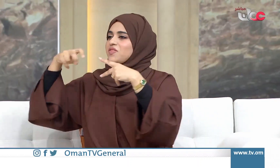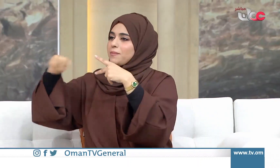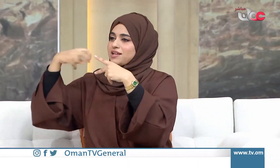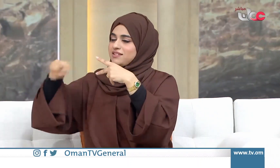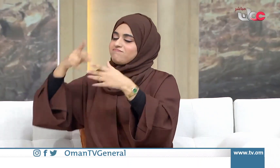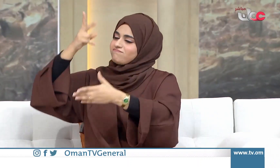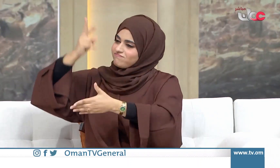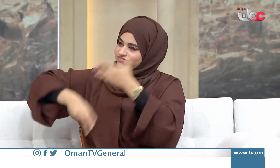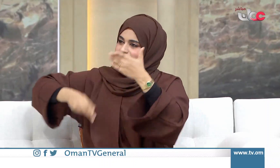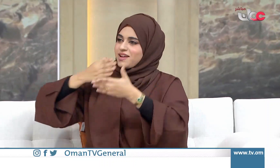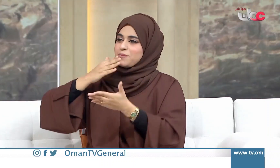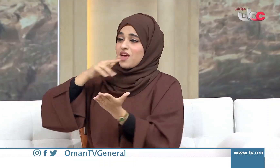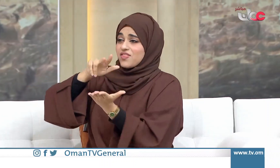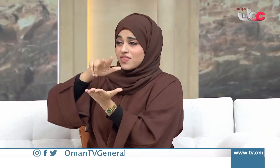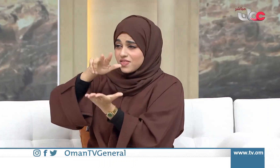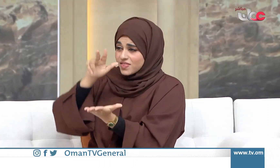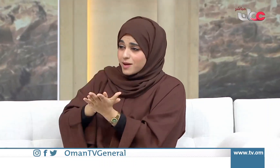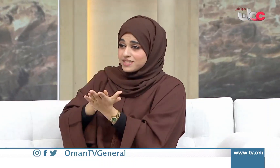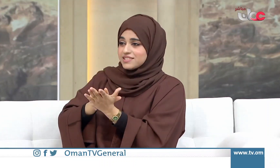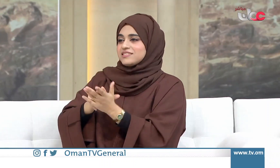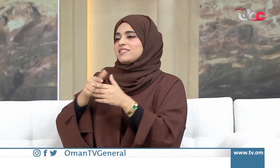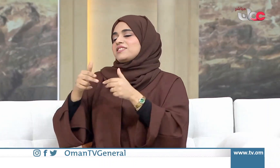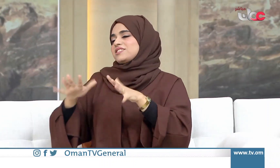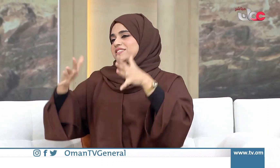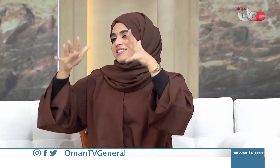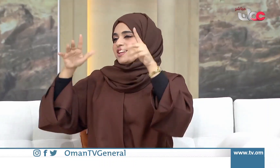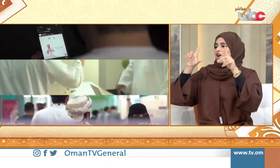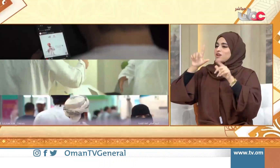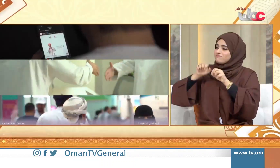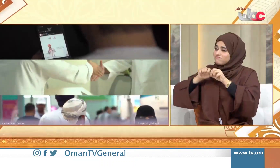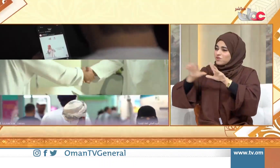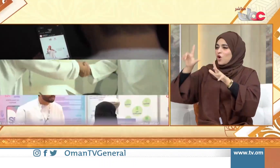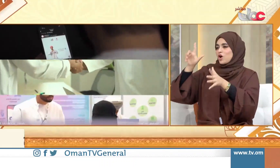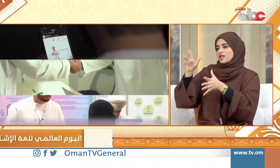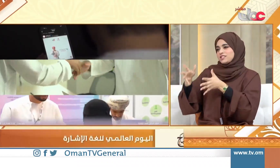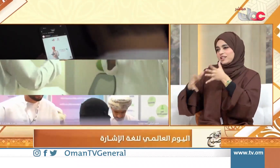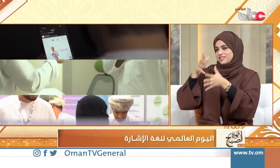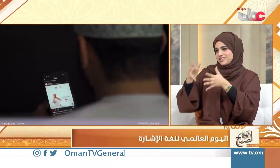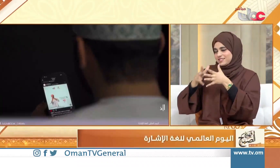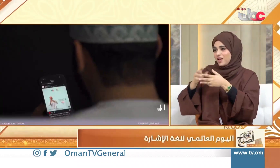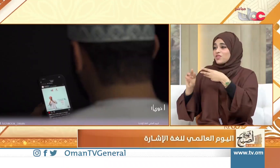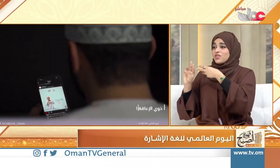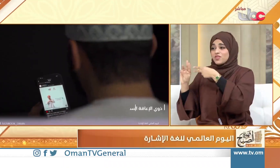1951 وتاريخ التأسيس هو 23 تسعة وتم تخصيص يوم